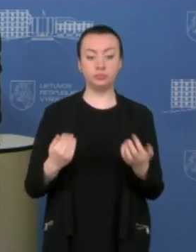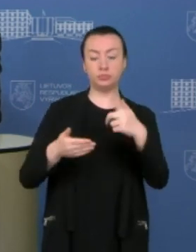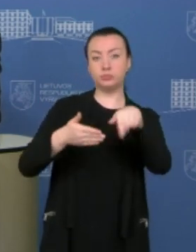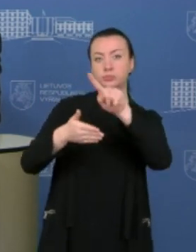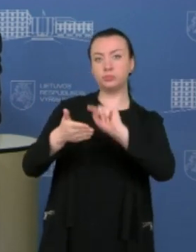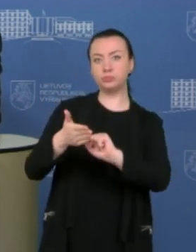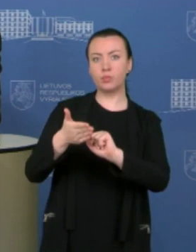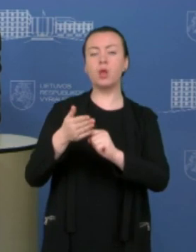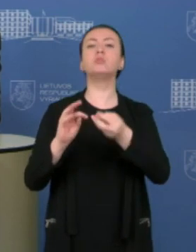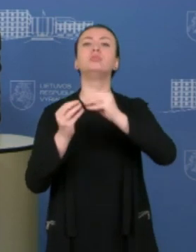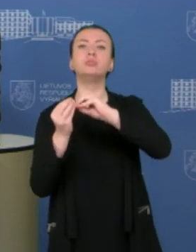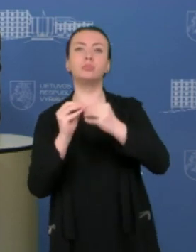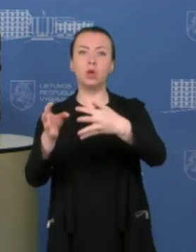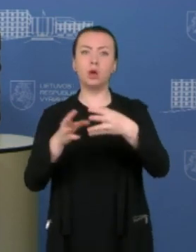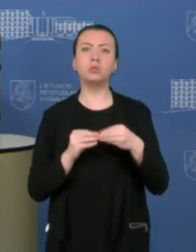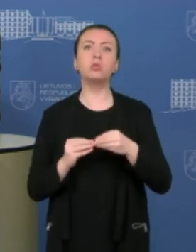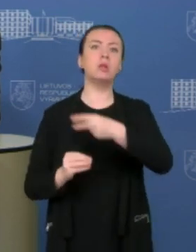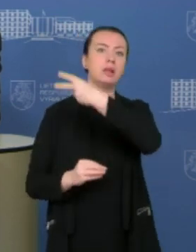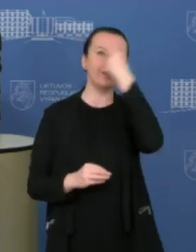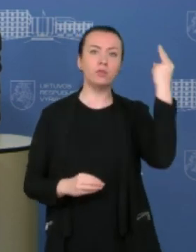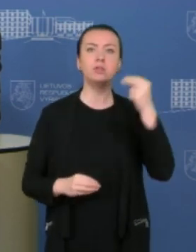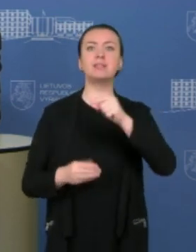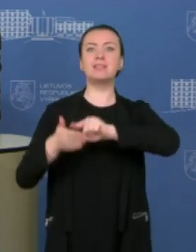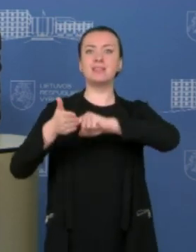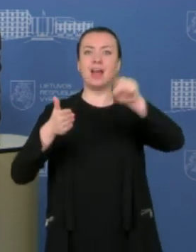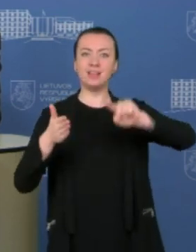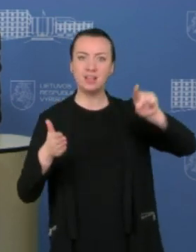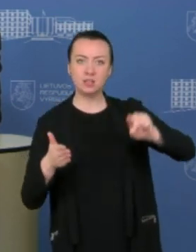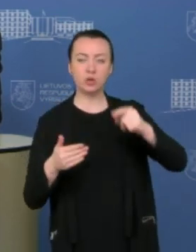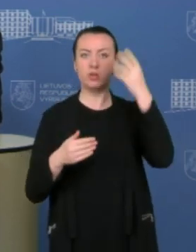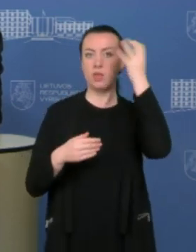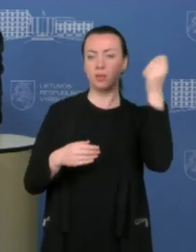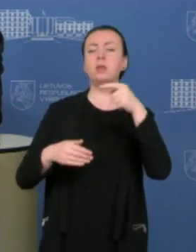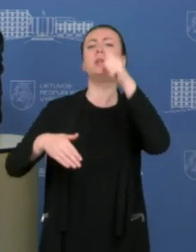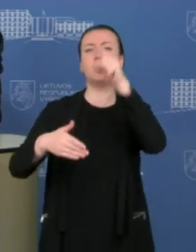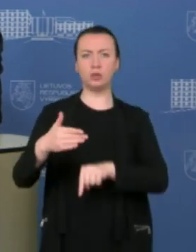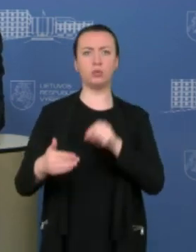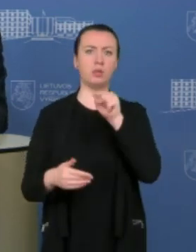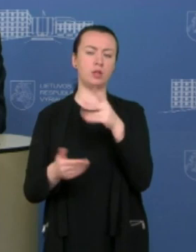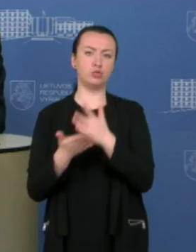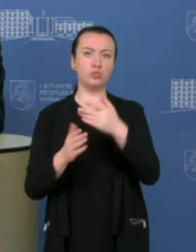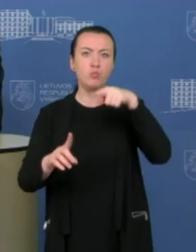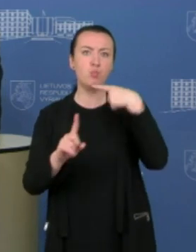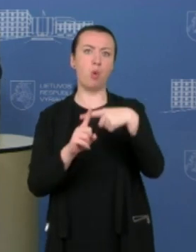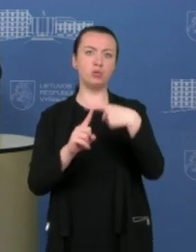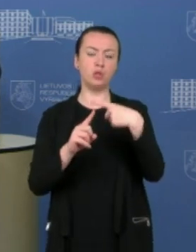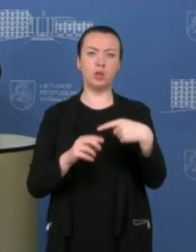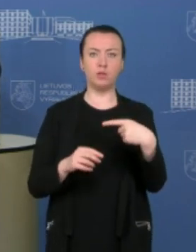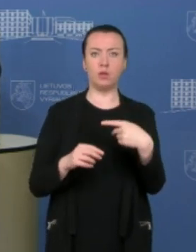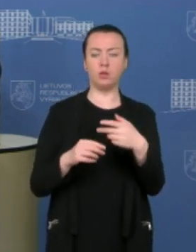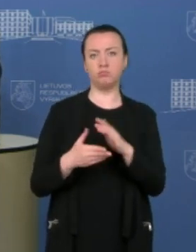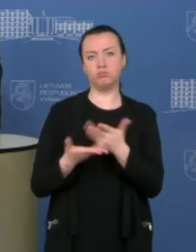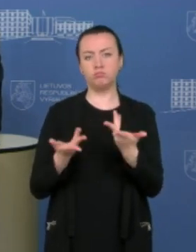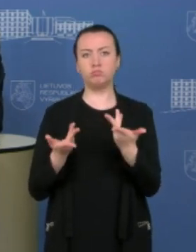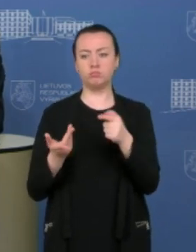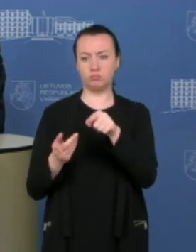klausimą derinome su Lietuvos statistikos departamentu, tai tikiu, kad ten yra tikrai labai pozityviai nusiteikę šitai